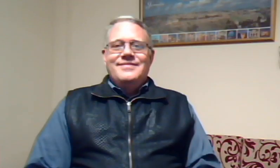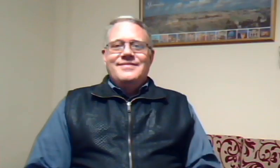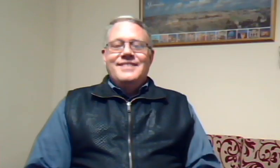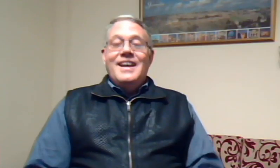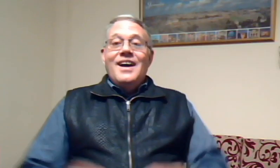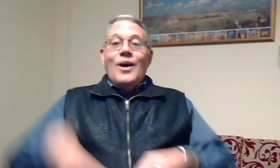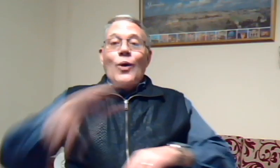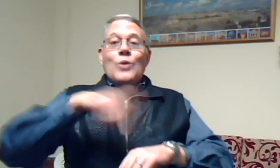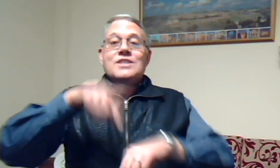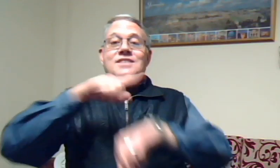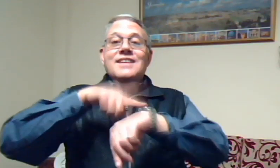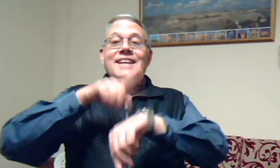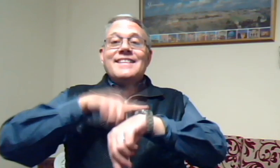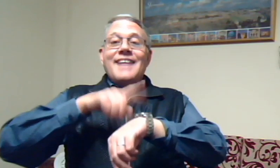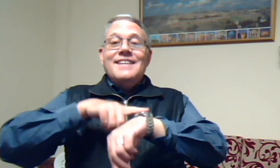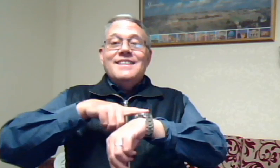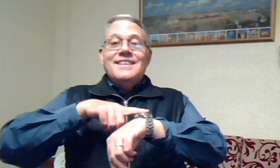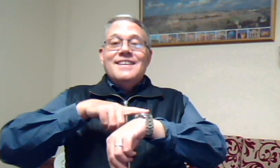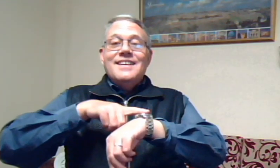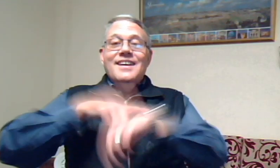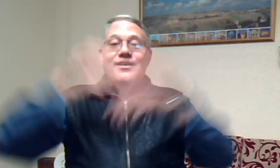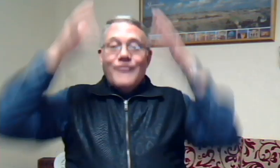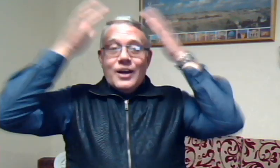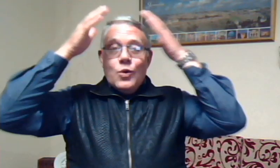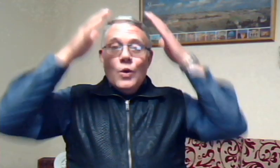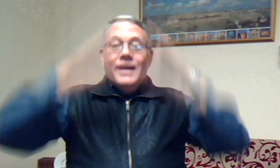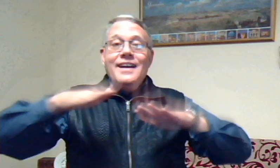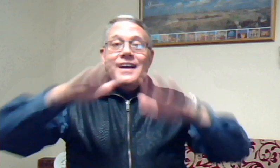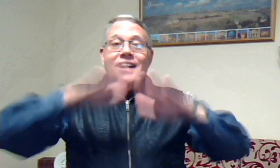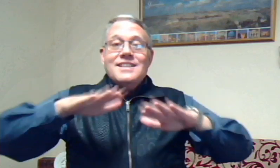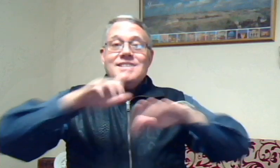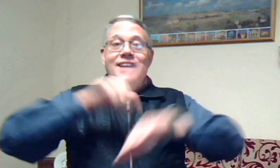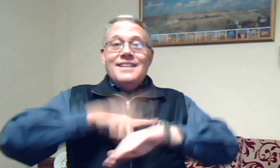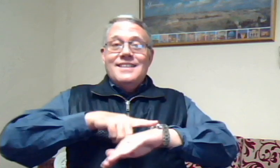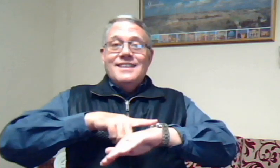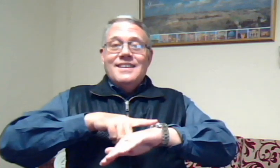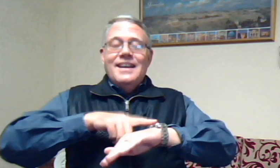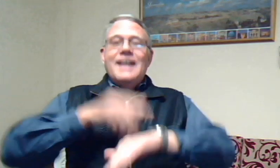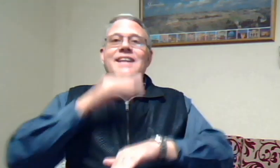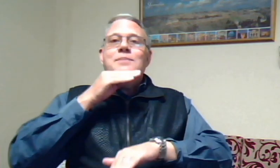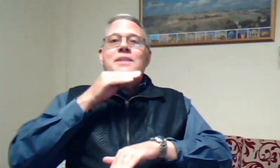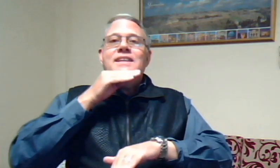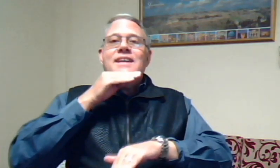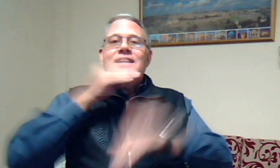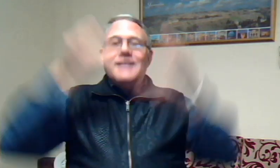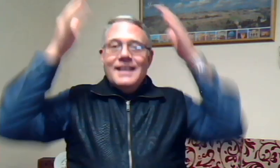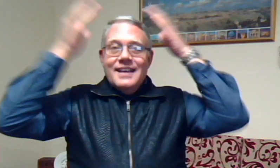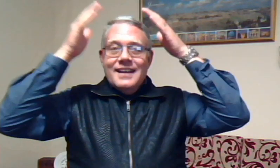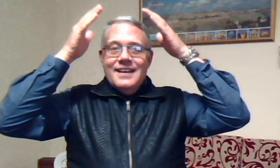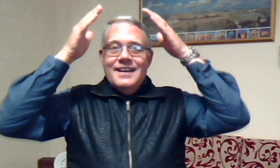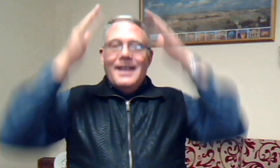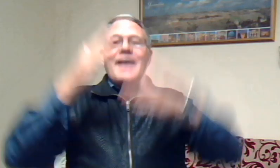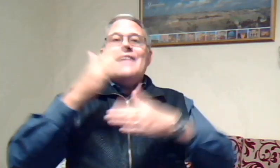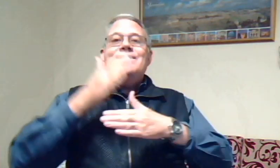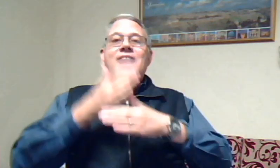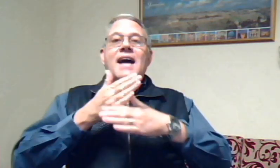ons is in die tyd van koninkrykstyd en dit beteken die Heere werk